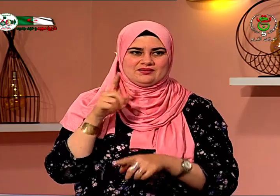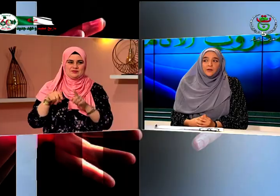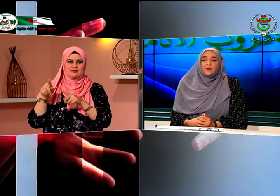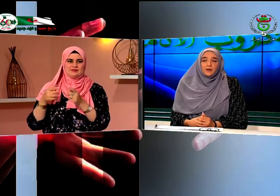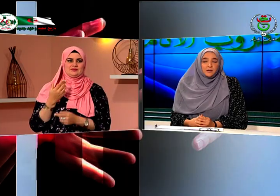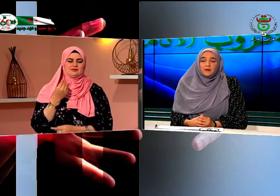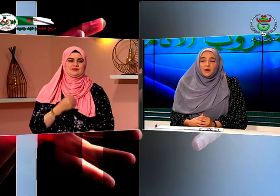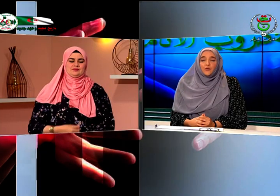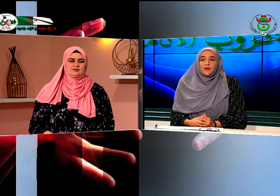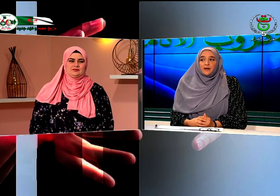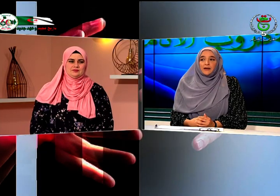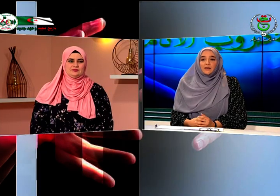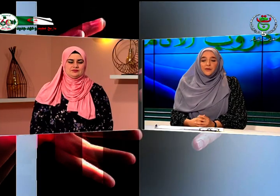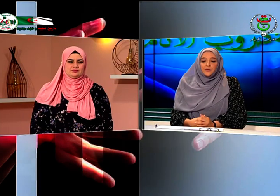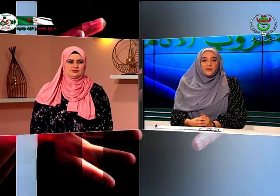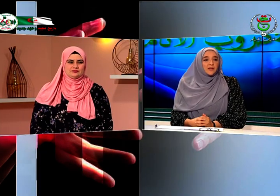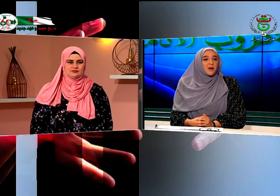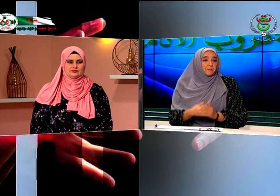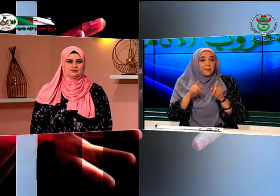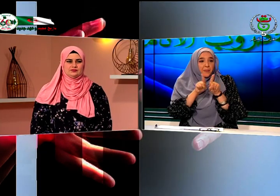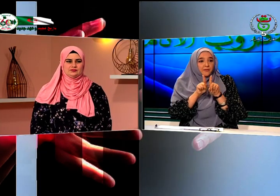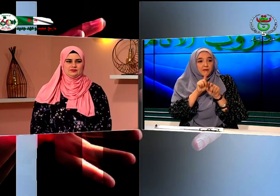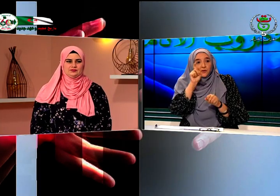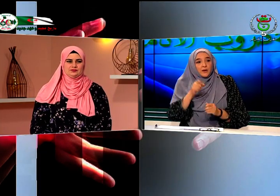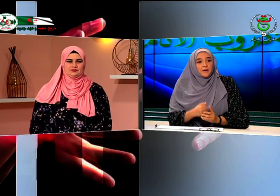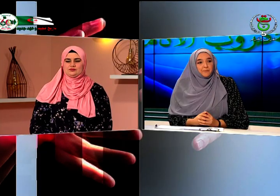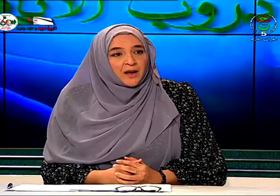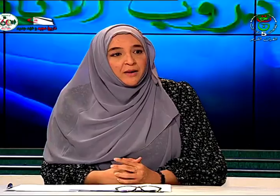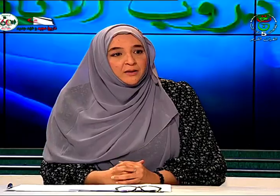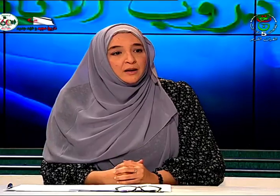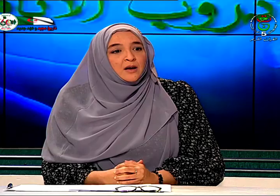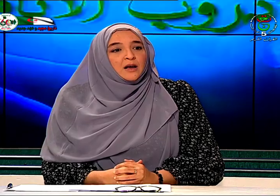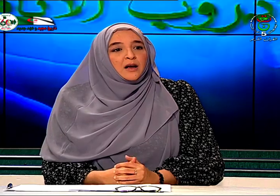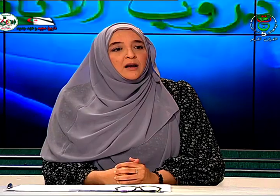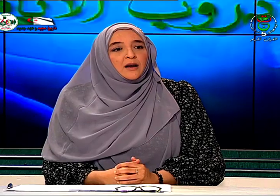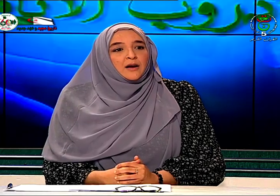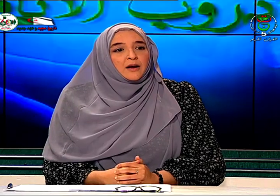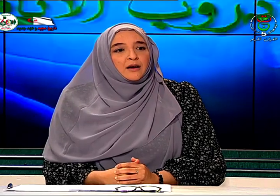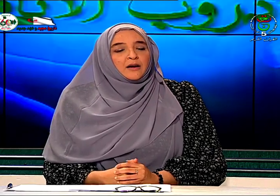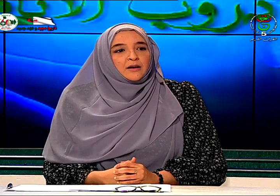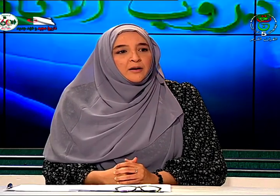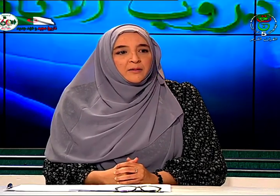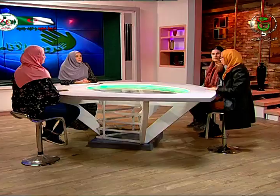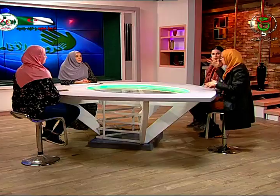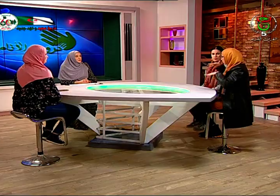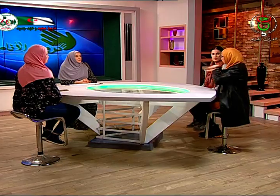هناك هناك اختلاف في السمع نفس السؤال نعم حميدة أنا لم أفهم المشكل